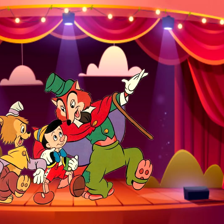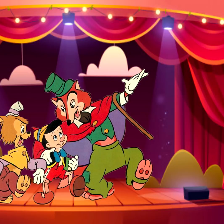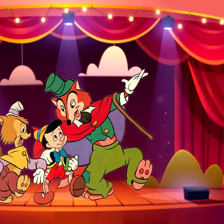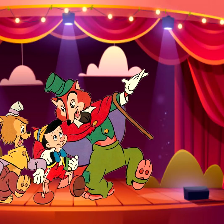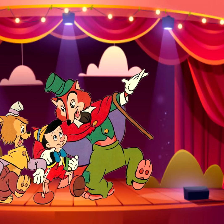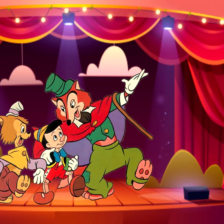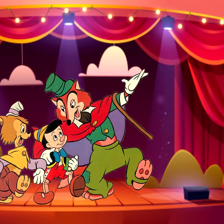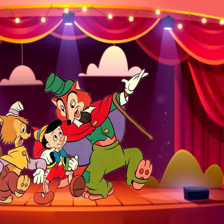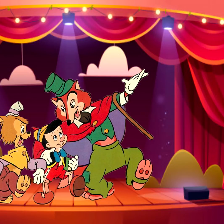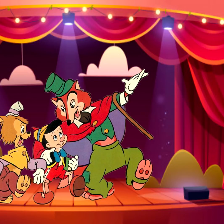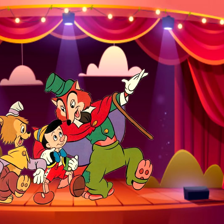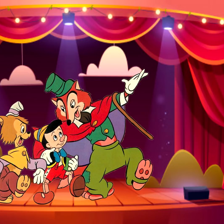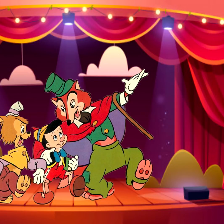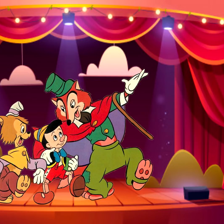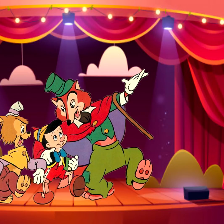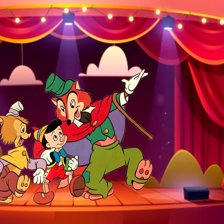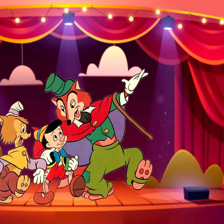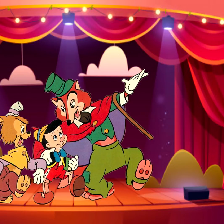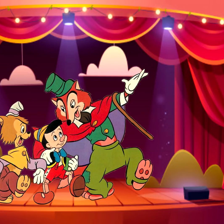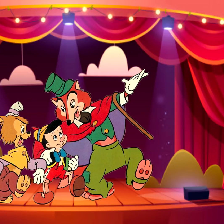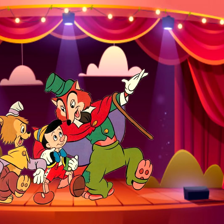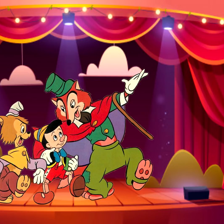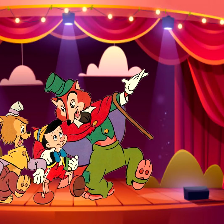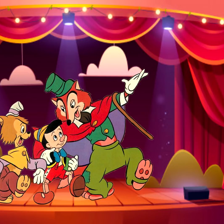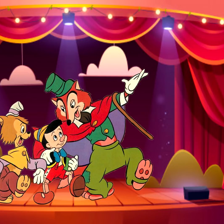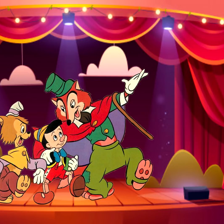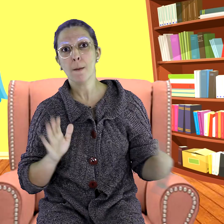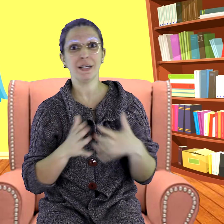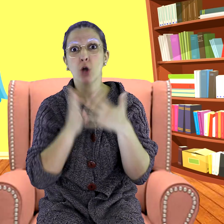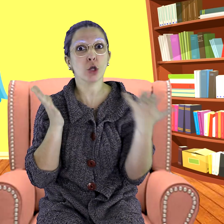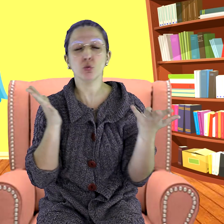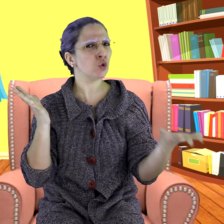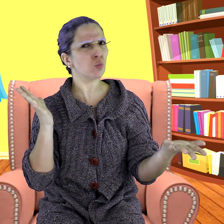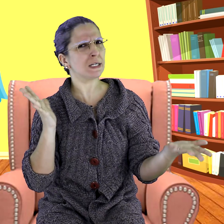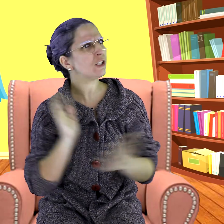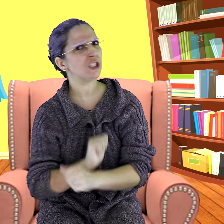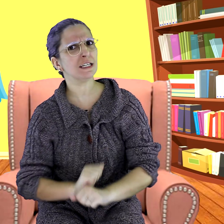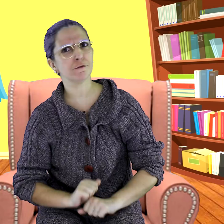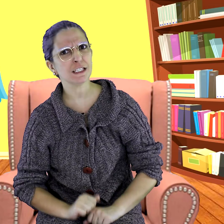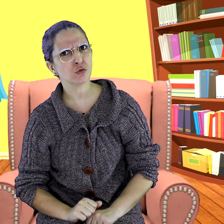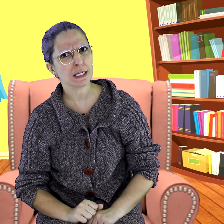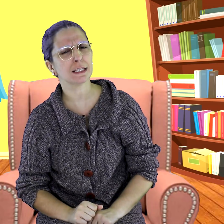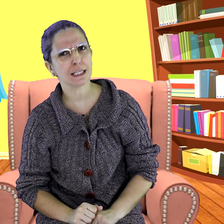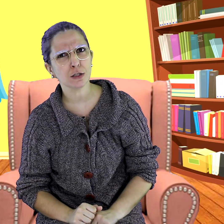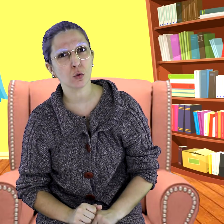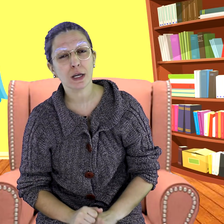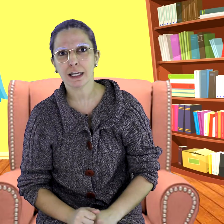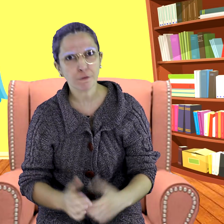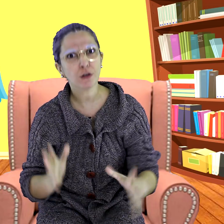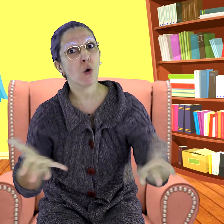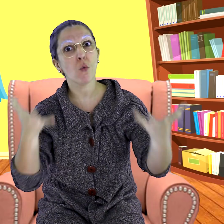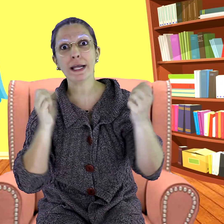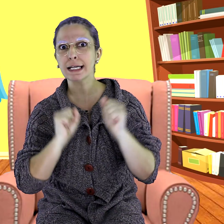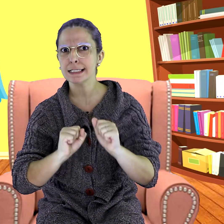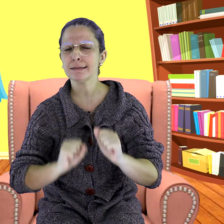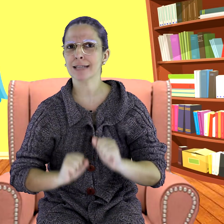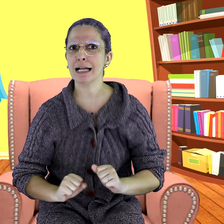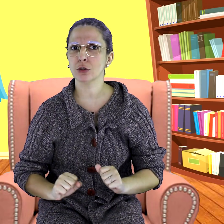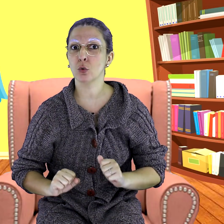chegaram num lugar que parecia um teatro. Pinóquio nunca tinha visto aquilo e ficou encantado.